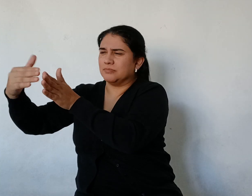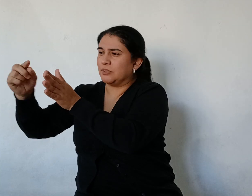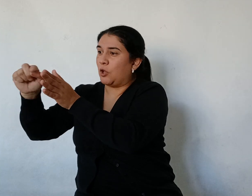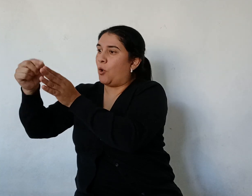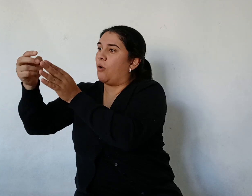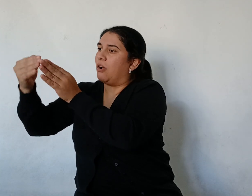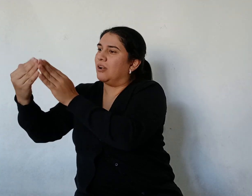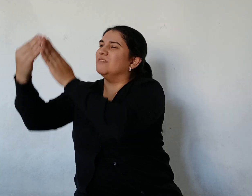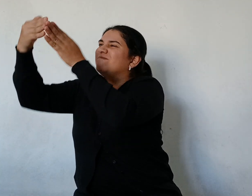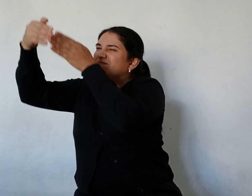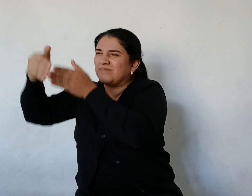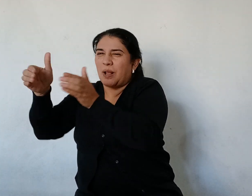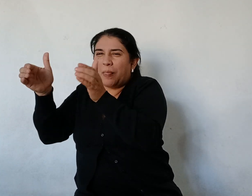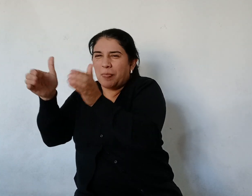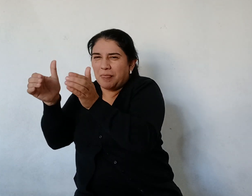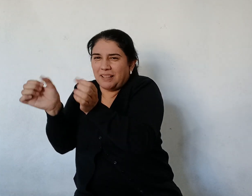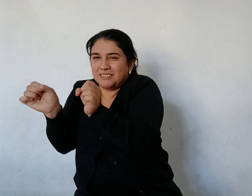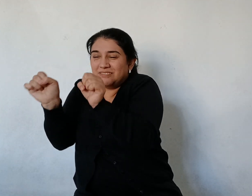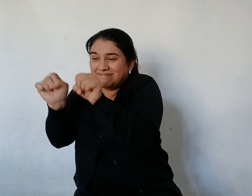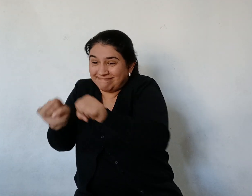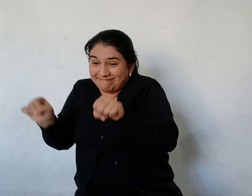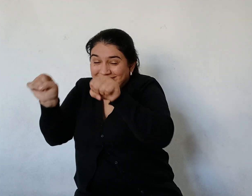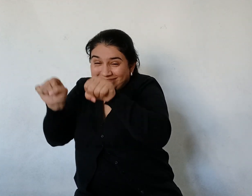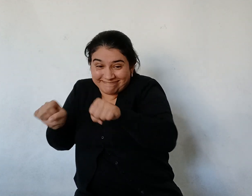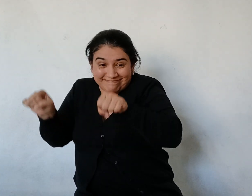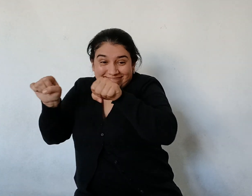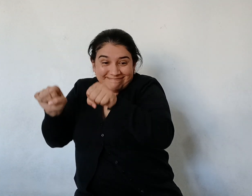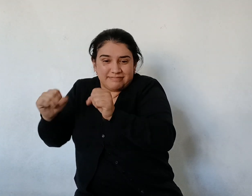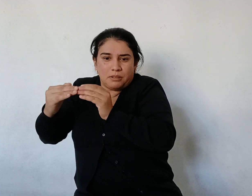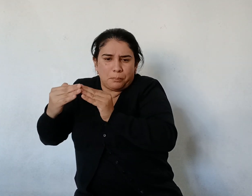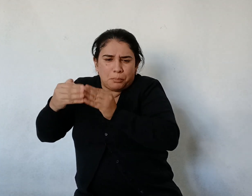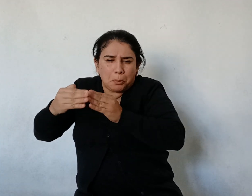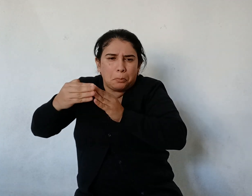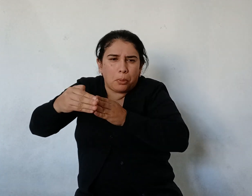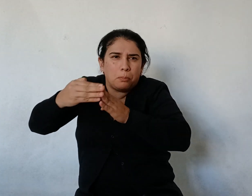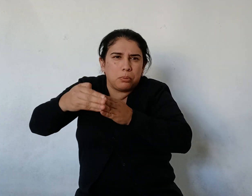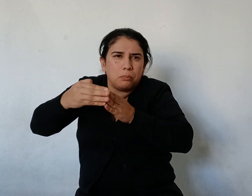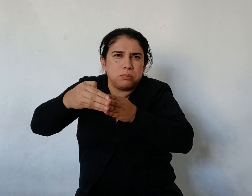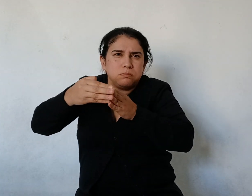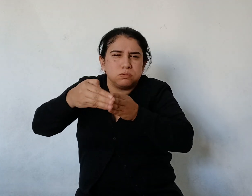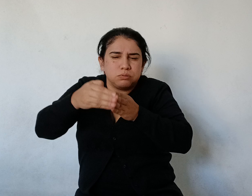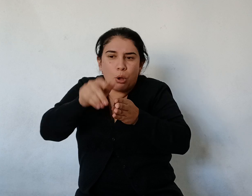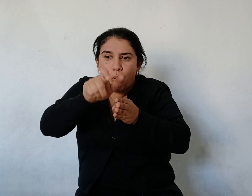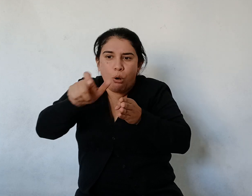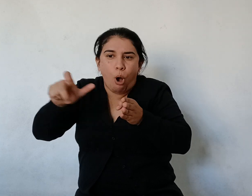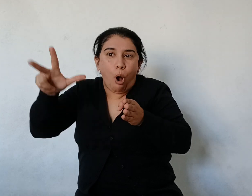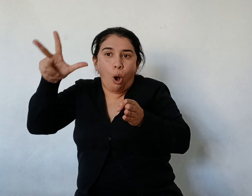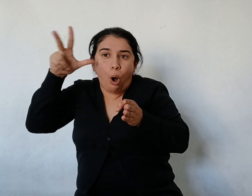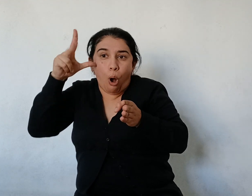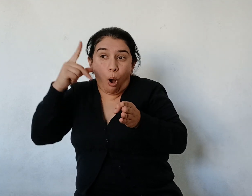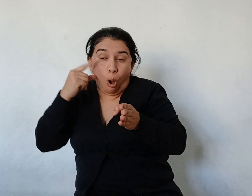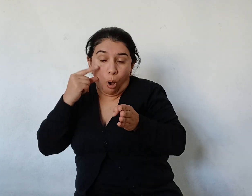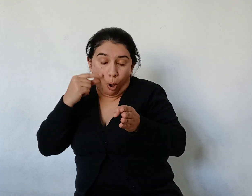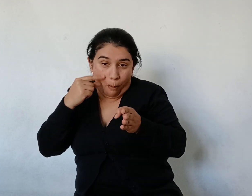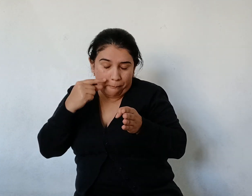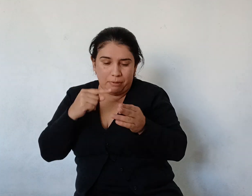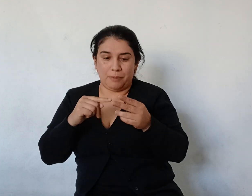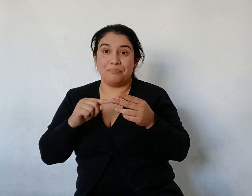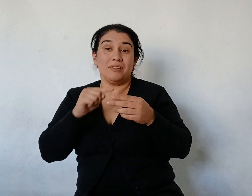dique Dentro venían un oficial Y ocho marineros El oficial Gritó ¡Eh! Yacarés